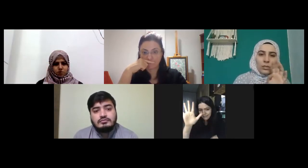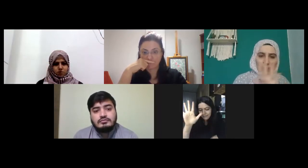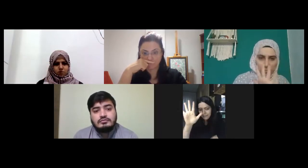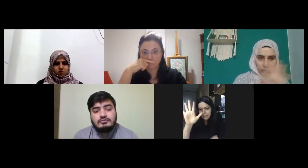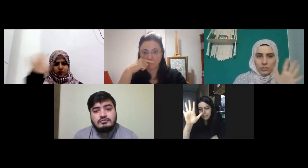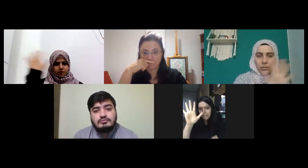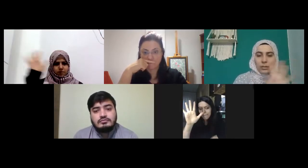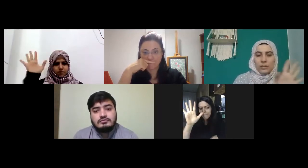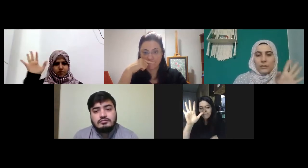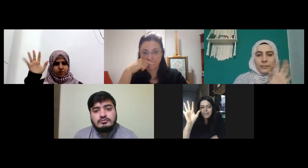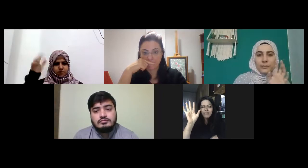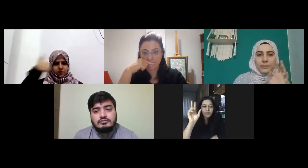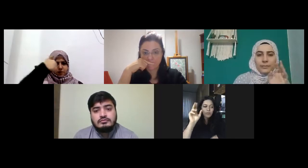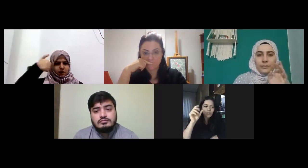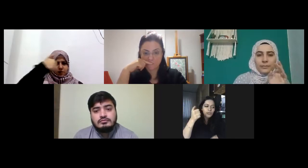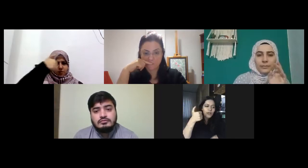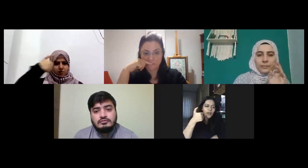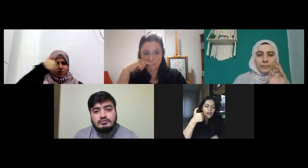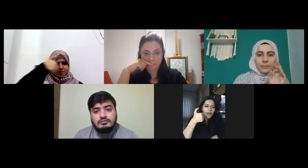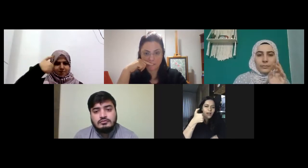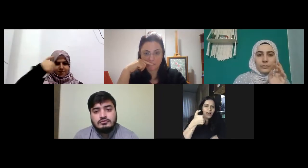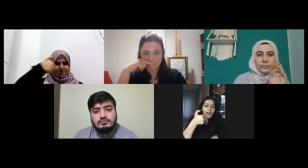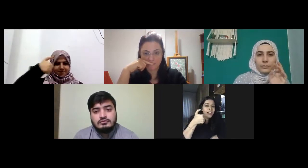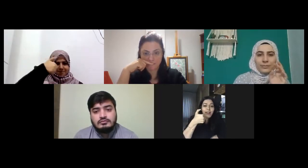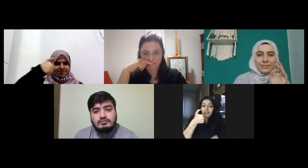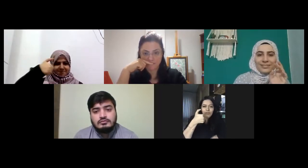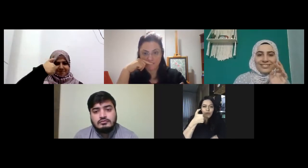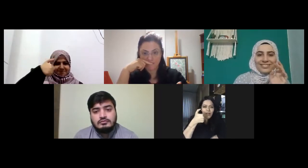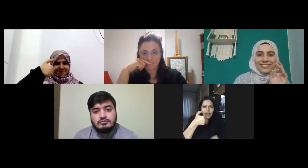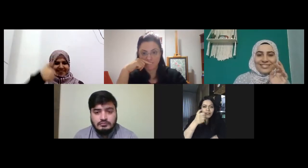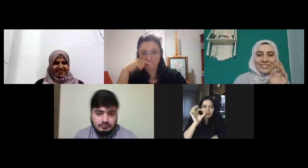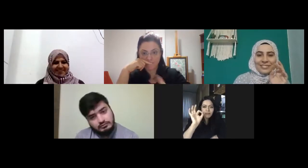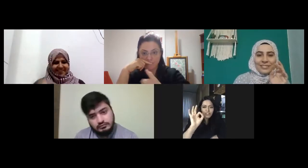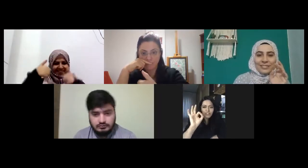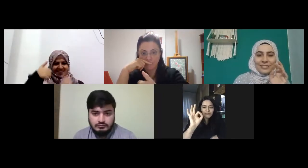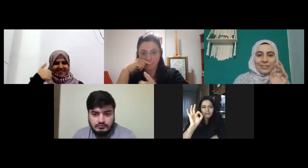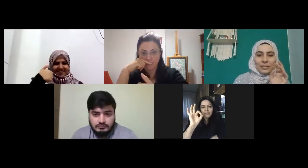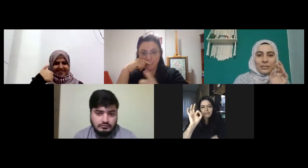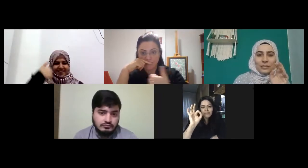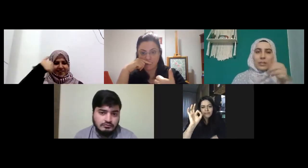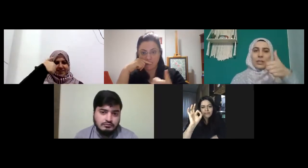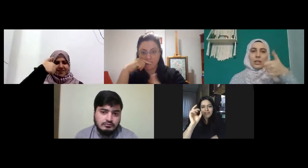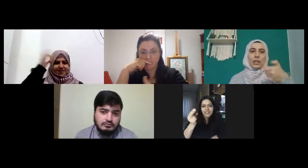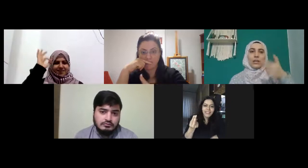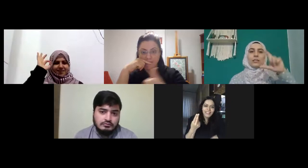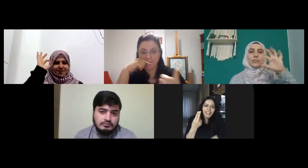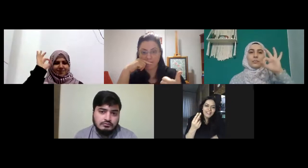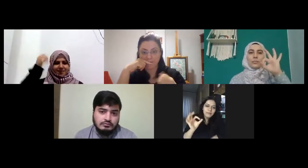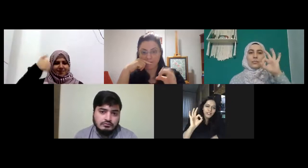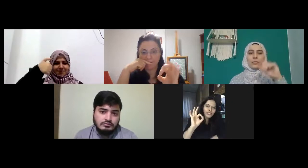elli sonra altmış şöyle altmış yetmiş